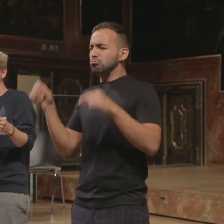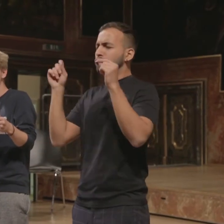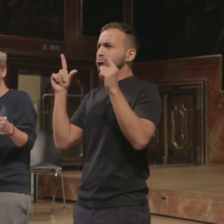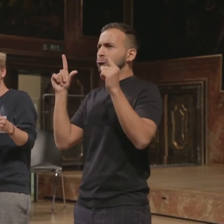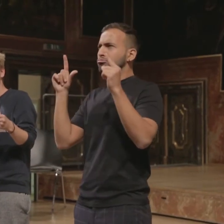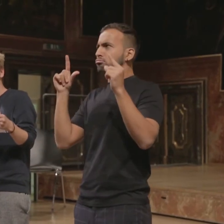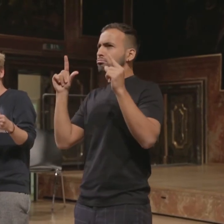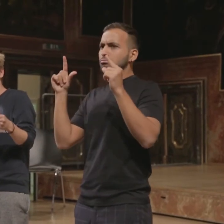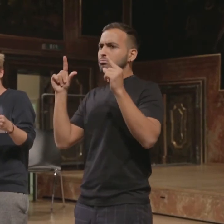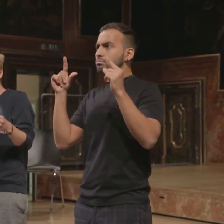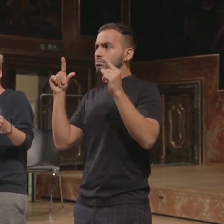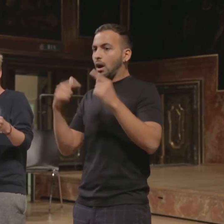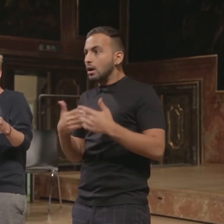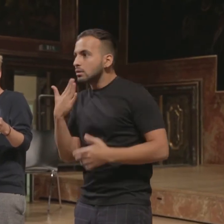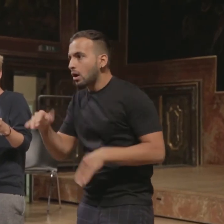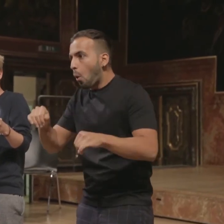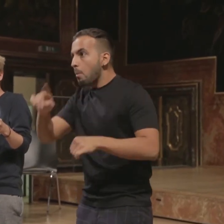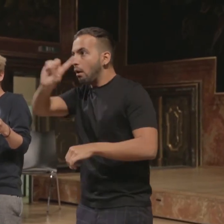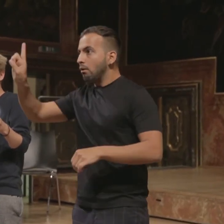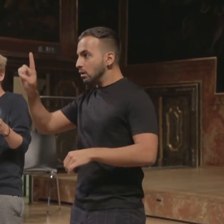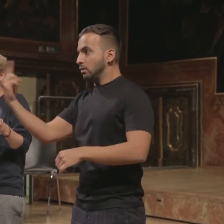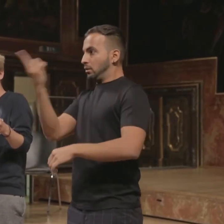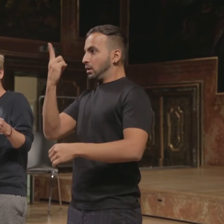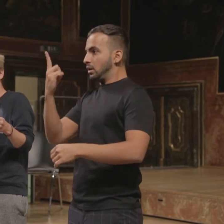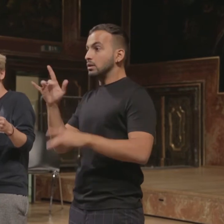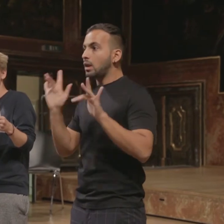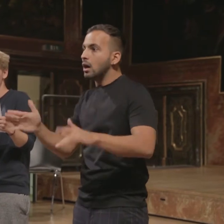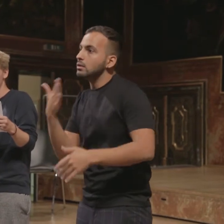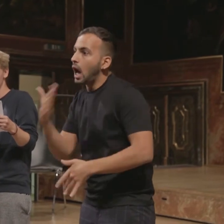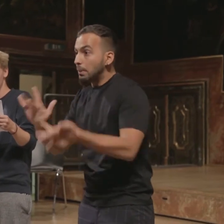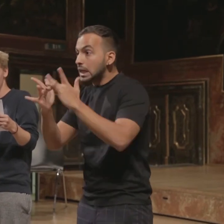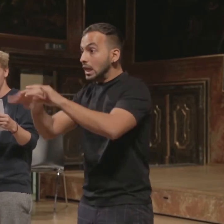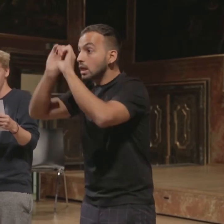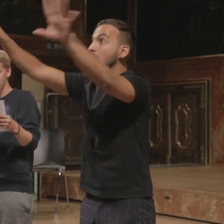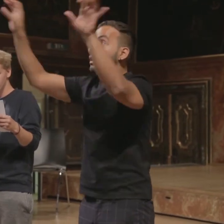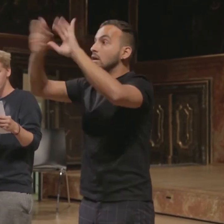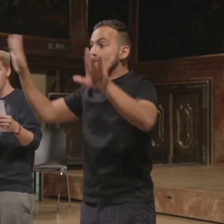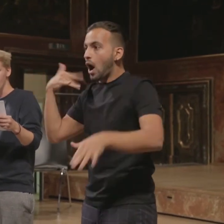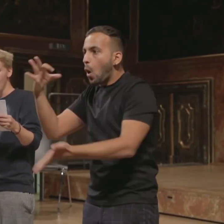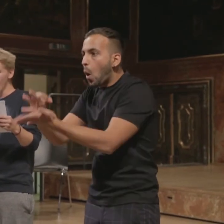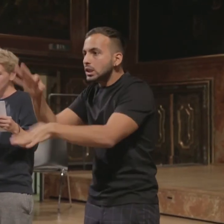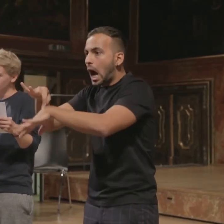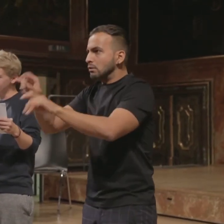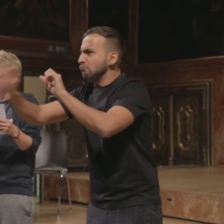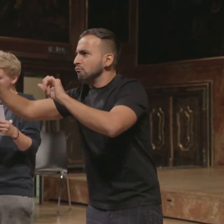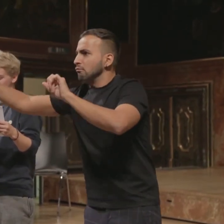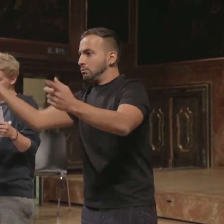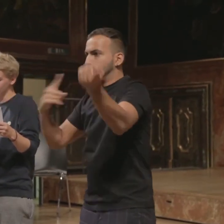Glück, dass meine Omi so schnell reagiert hatte und sofort per WhatsApp den Ortsarzt angeschrieben hatte. Homöopathie ist also gut,